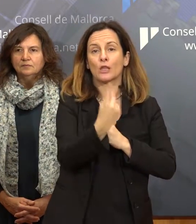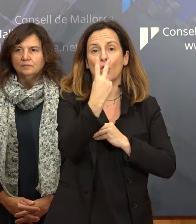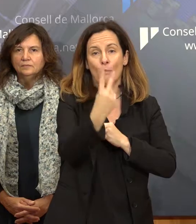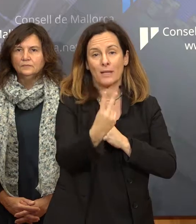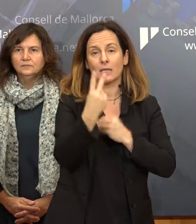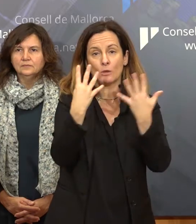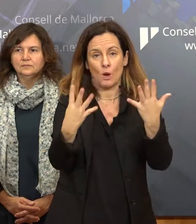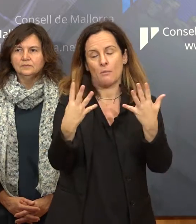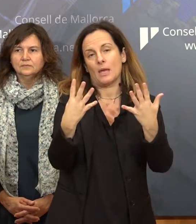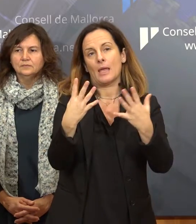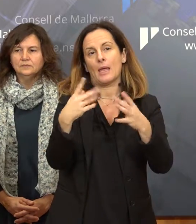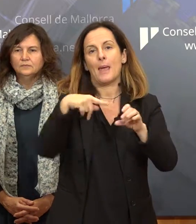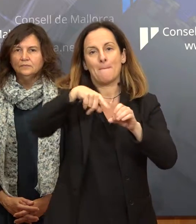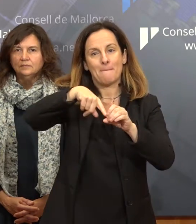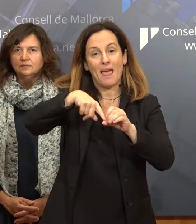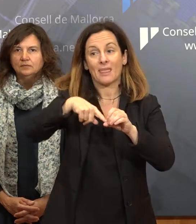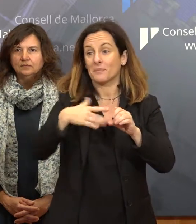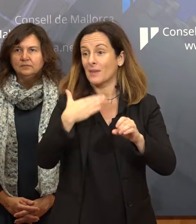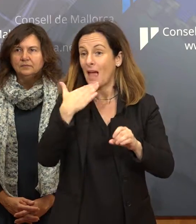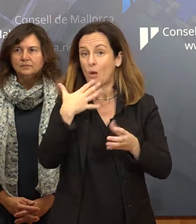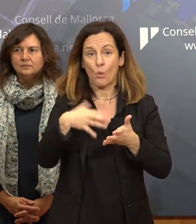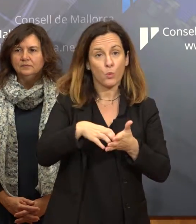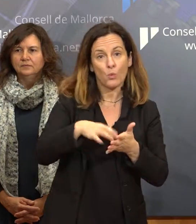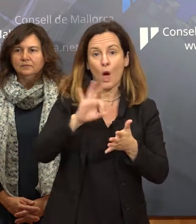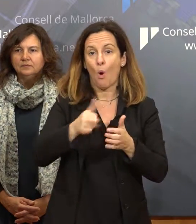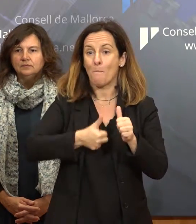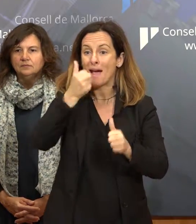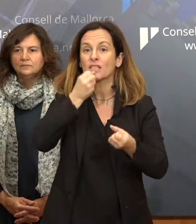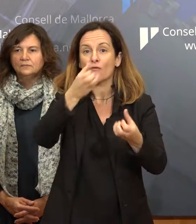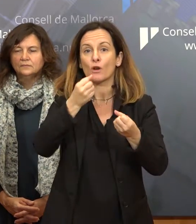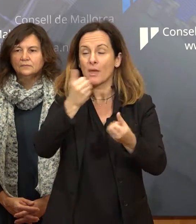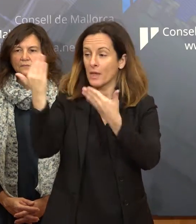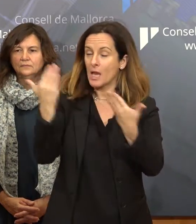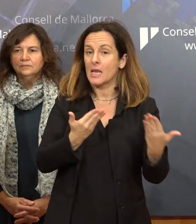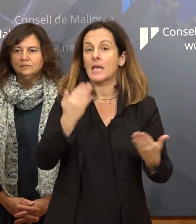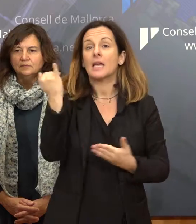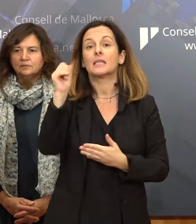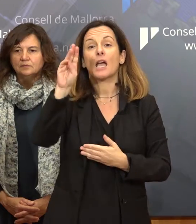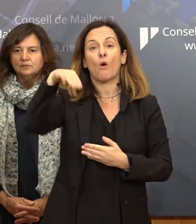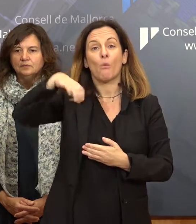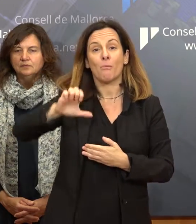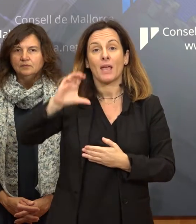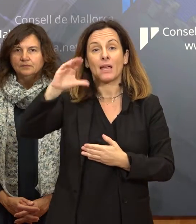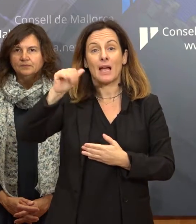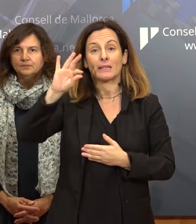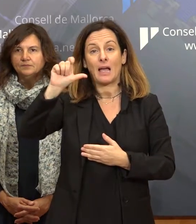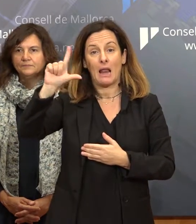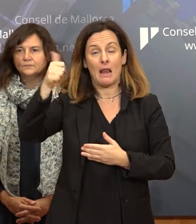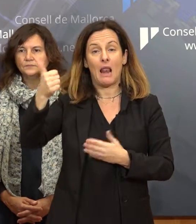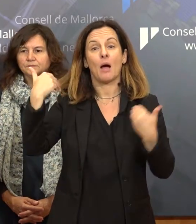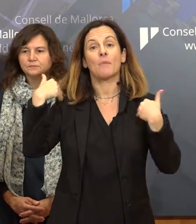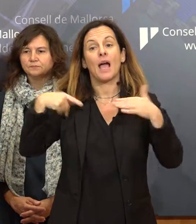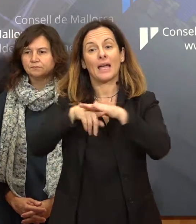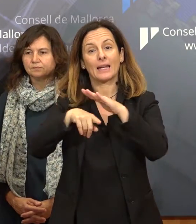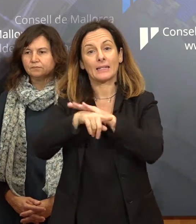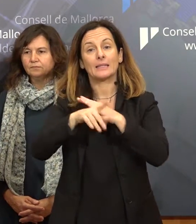qualsevol o volu que vos ampliar més informació, compta amb en Jaume Català que és el gerent del Institut Mallorquí de Fets Socials i